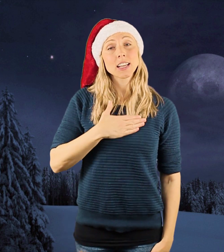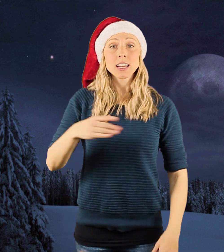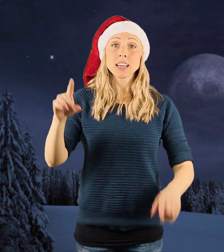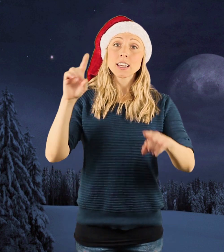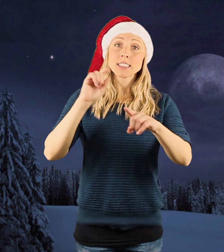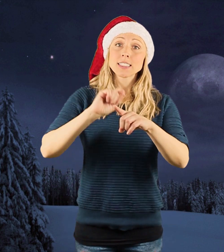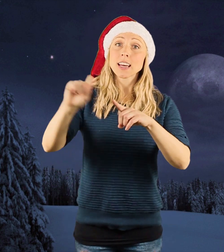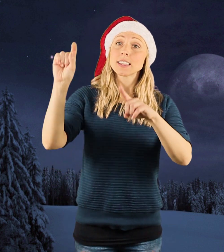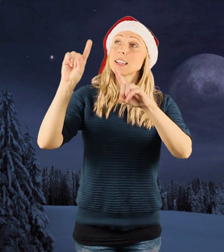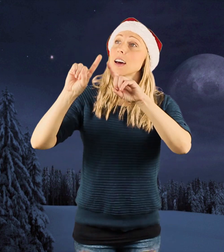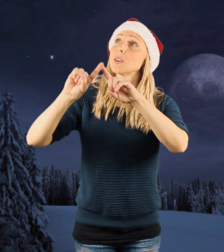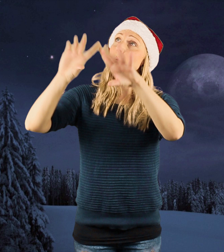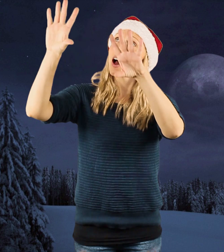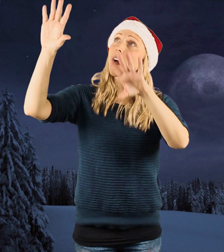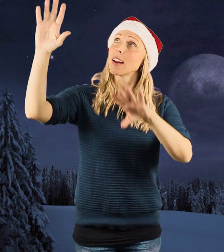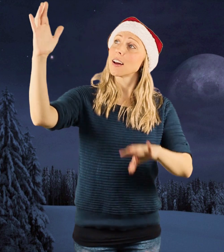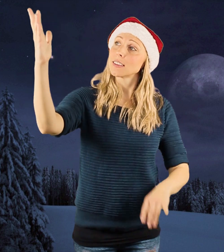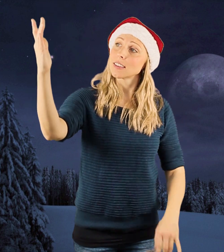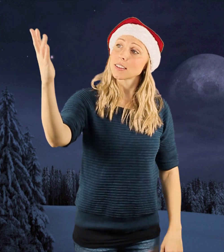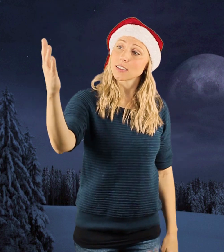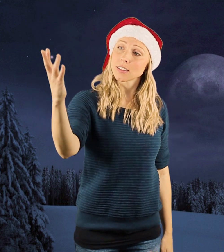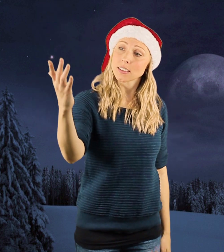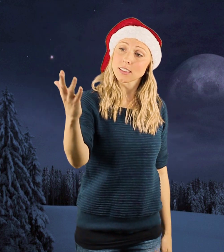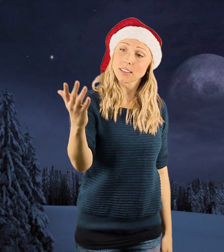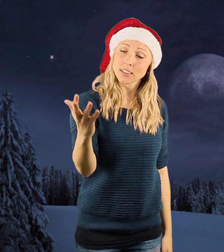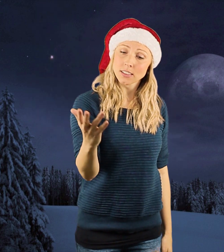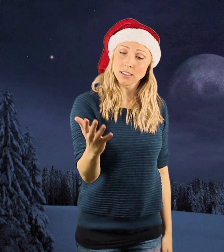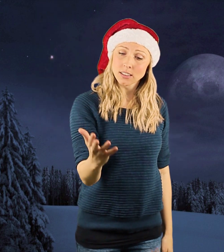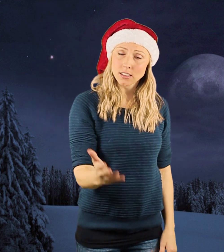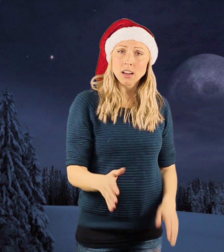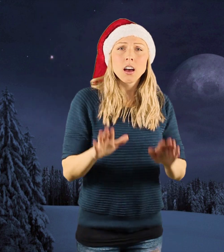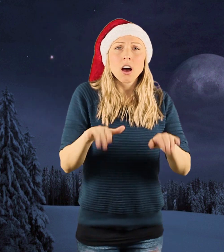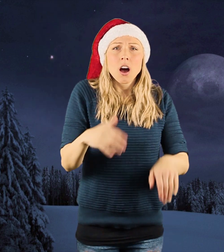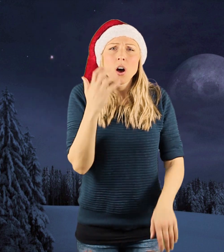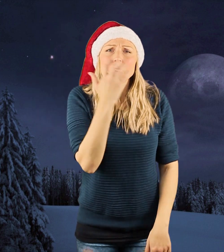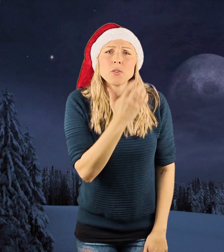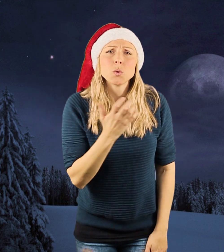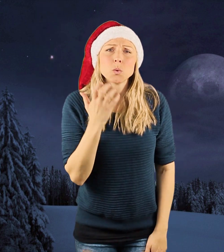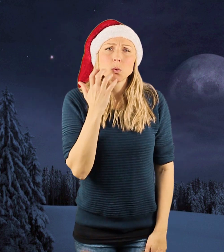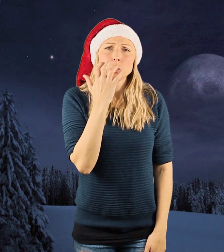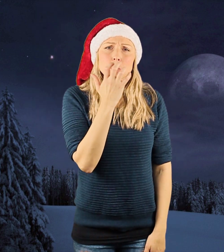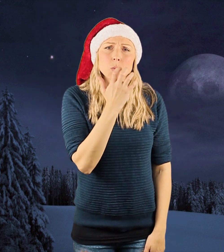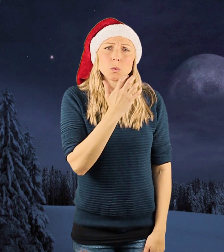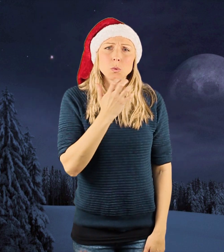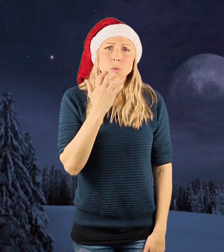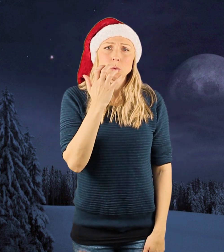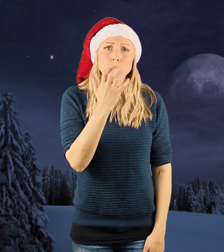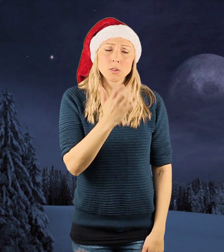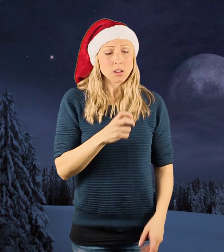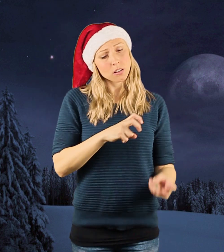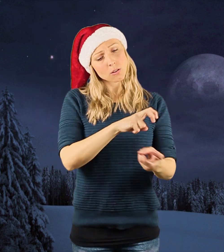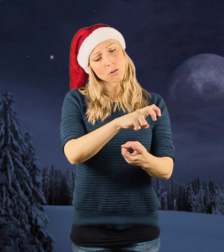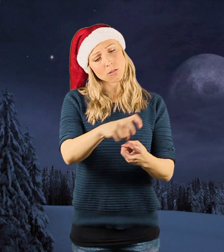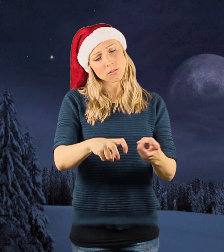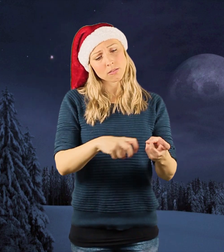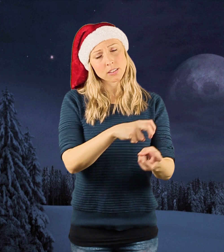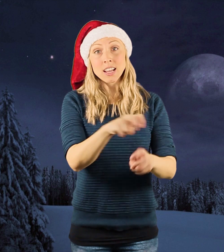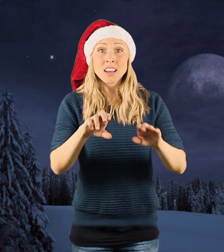tända en stjärna till Den som har frusit och gott vill